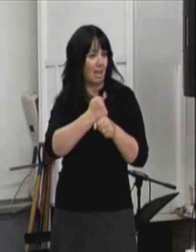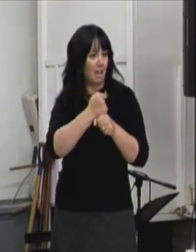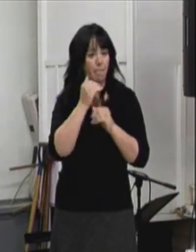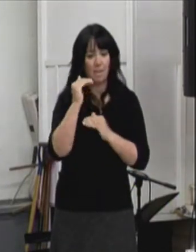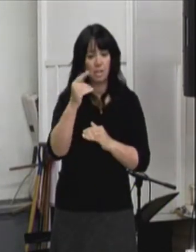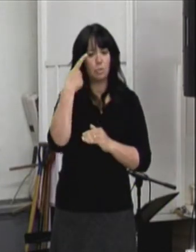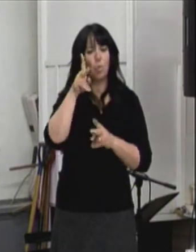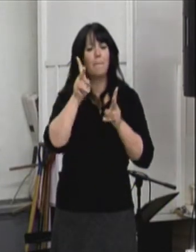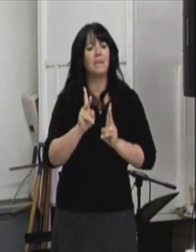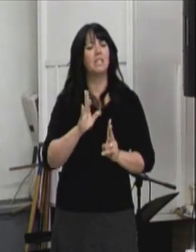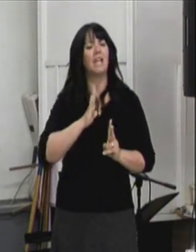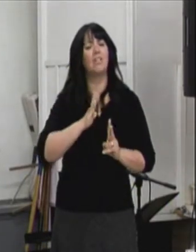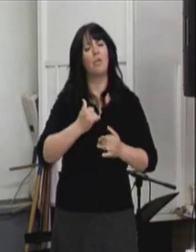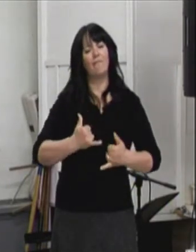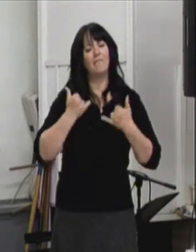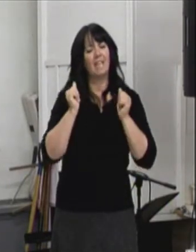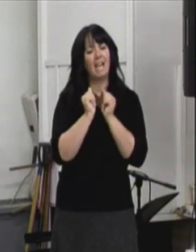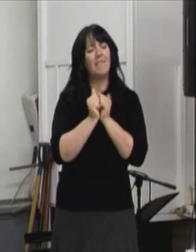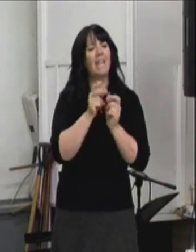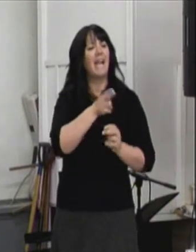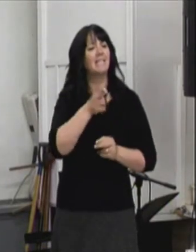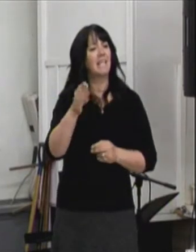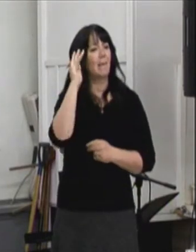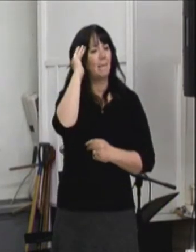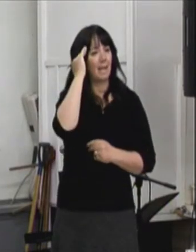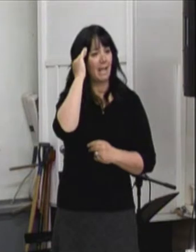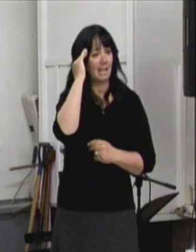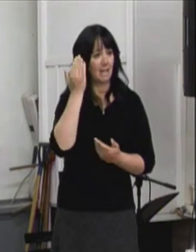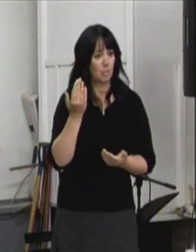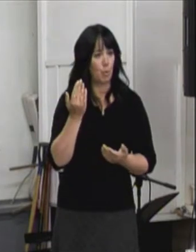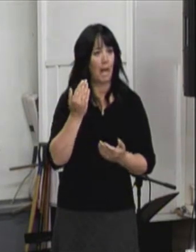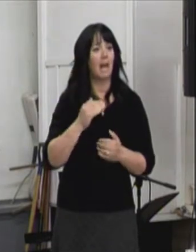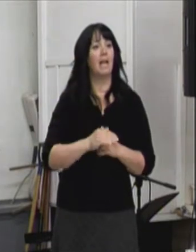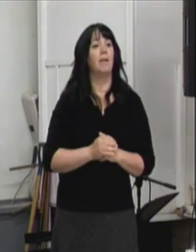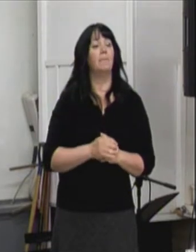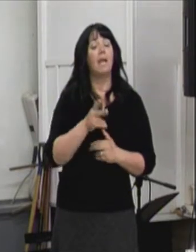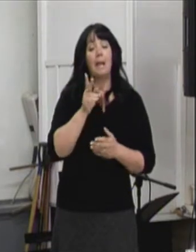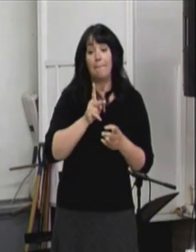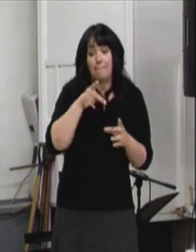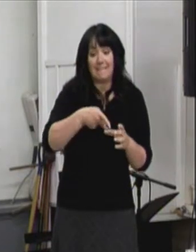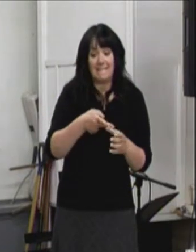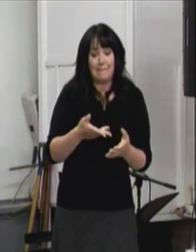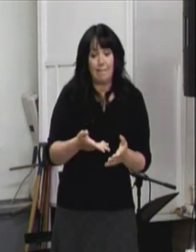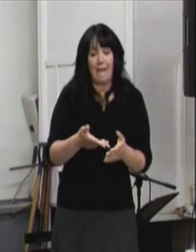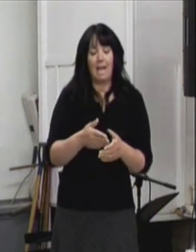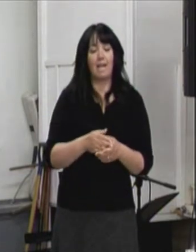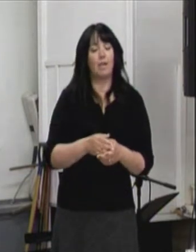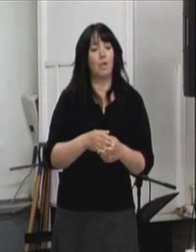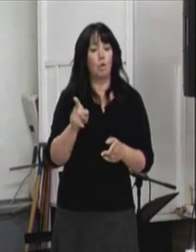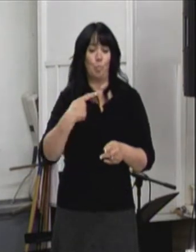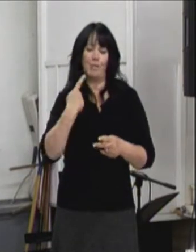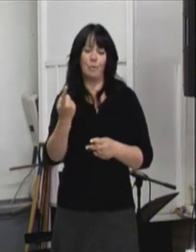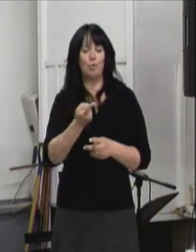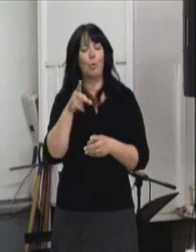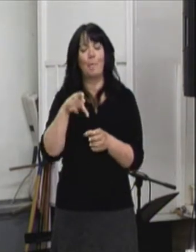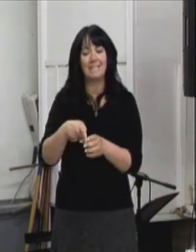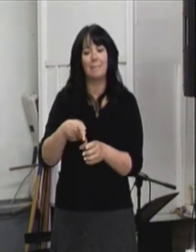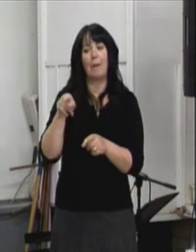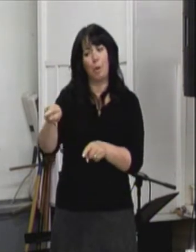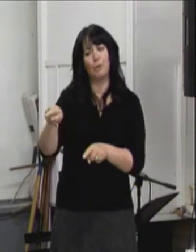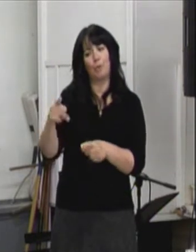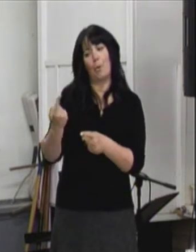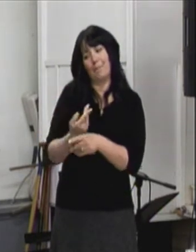pour des personnes vivant avec un handicap intellectuel. Les participants, moi je les appelle les participants parce que c'est eux autres qui